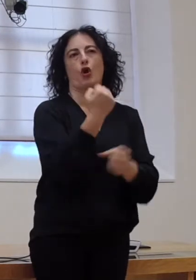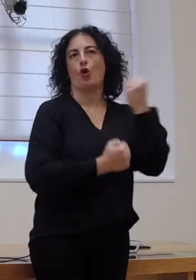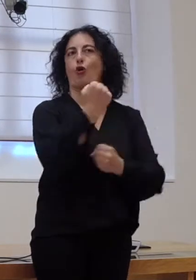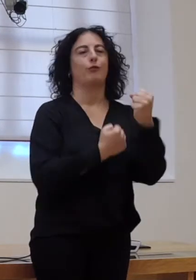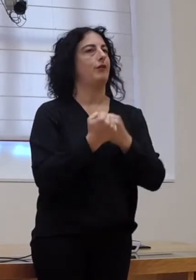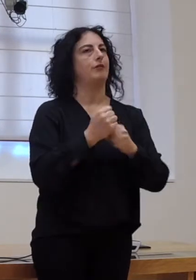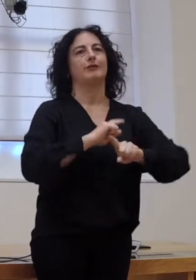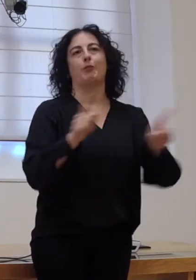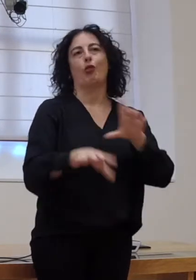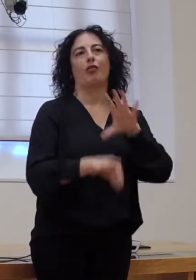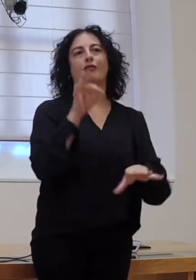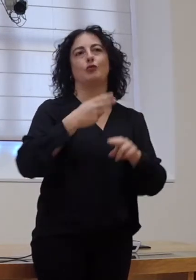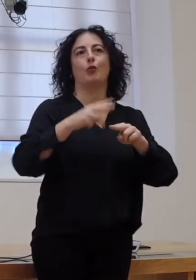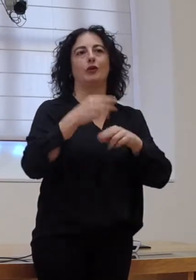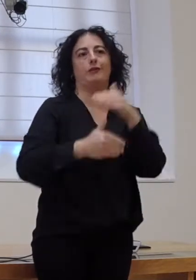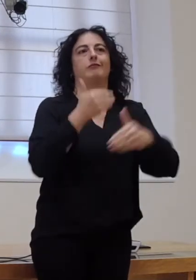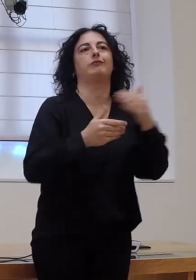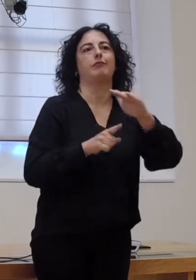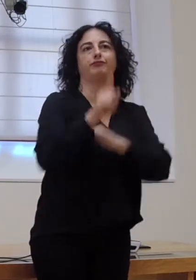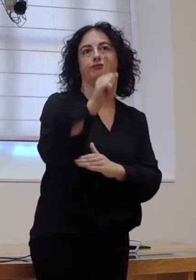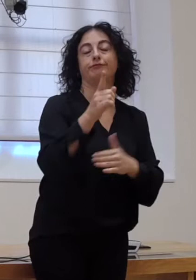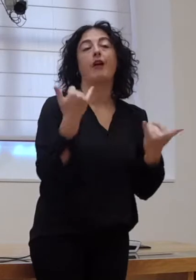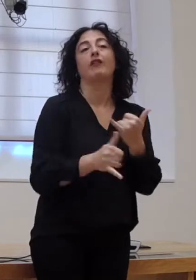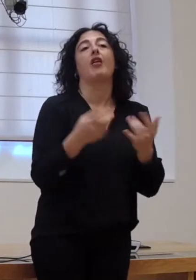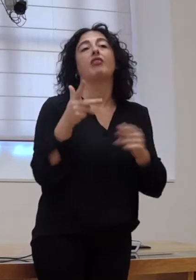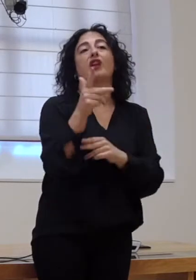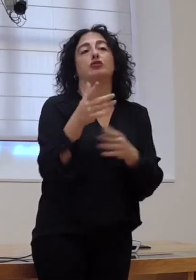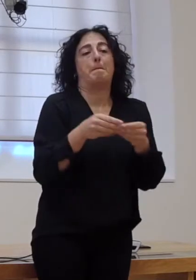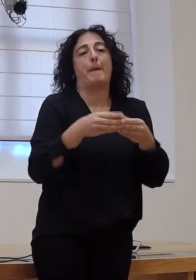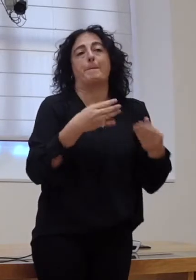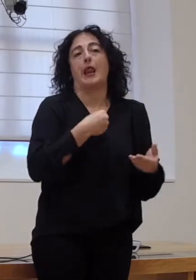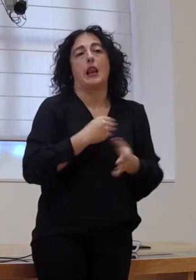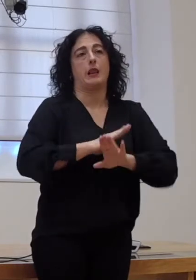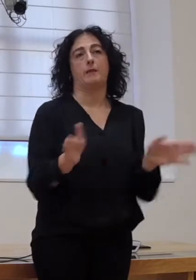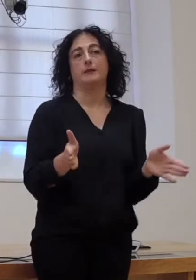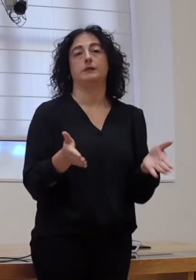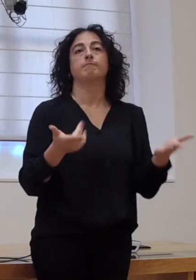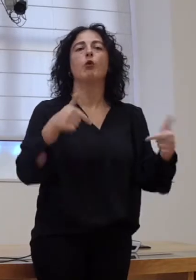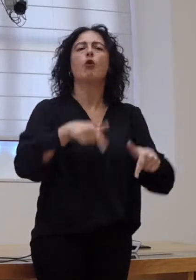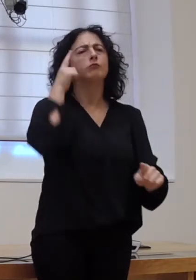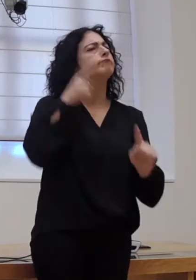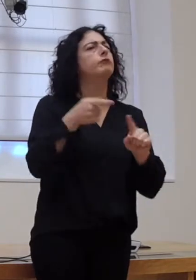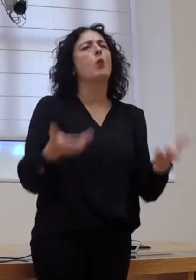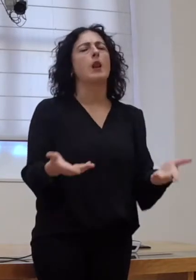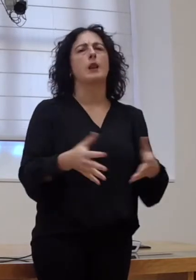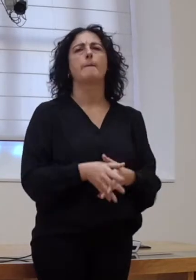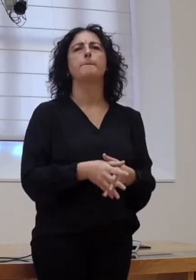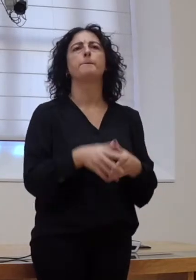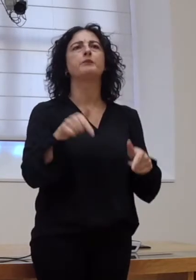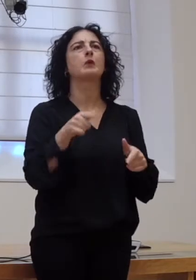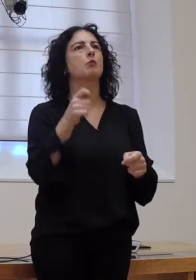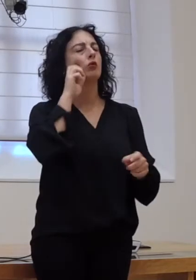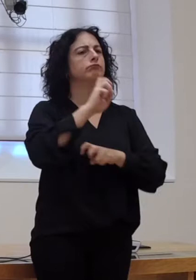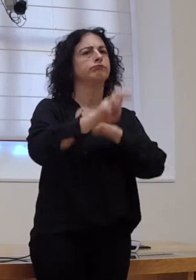tampouco a decisión política de leválos adiante, convírtese en dereitos de papel. E o que pretendemos hoxe, pois